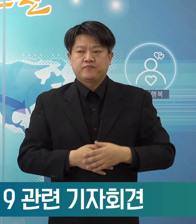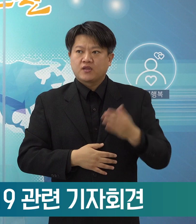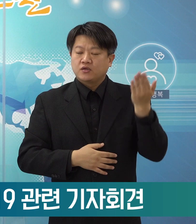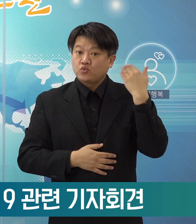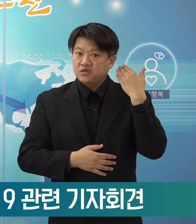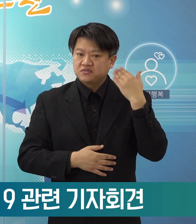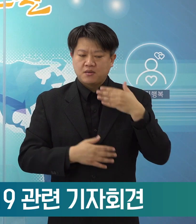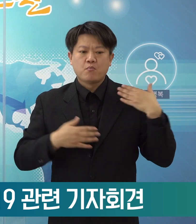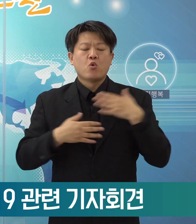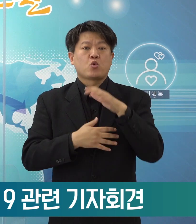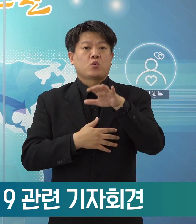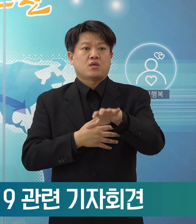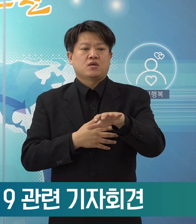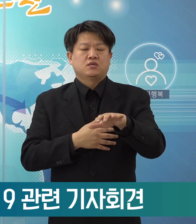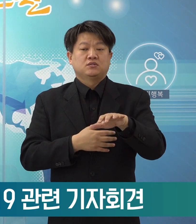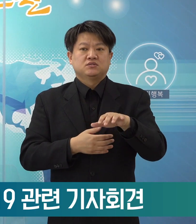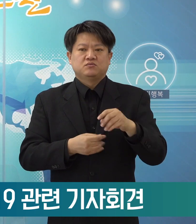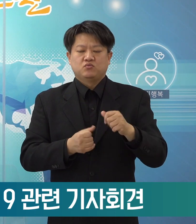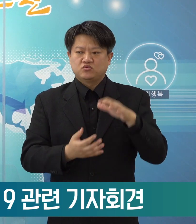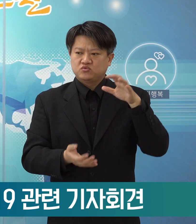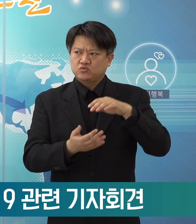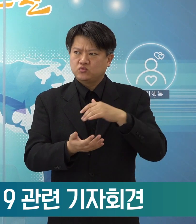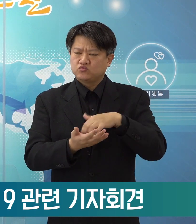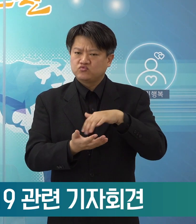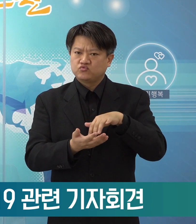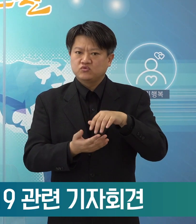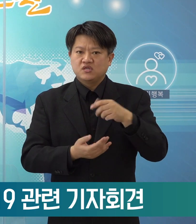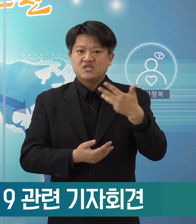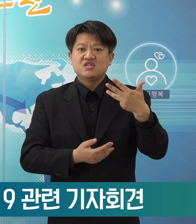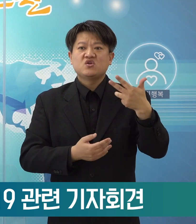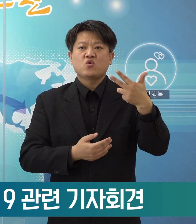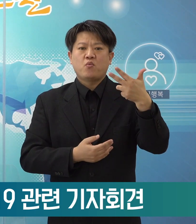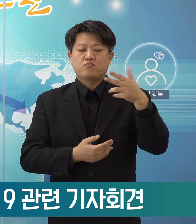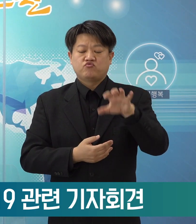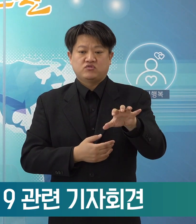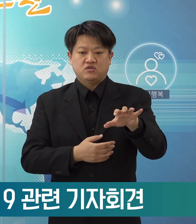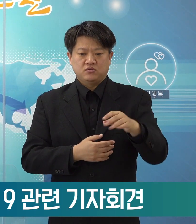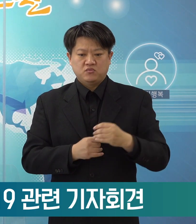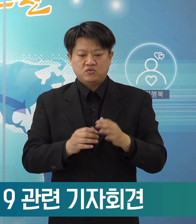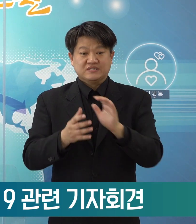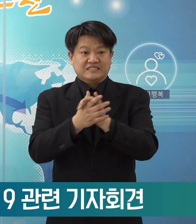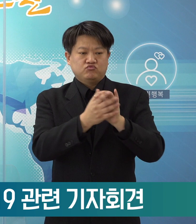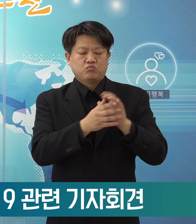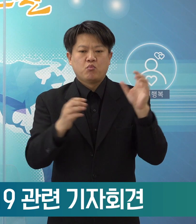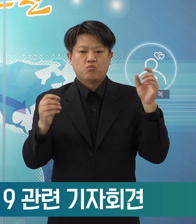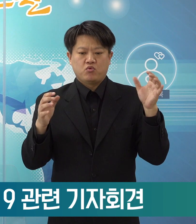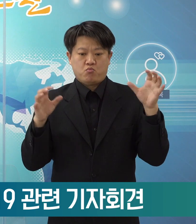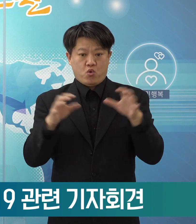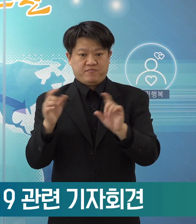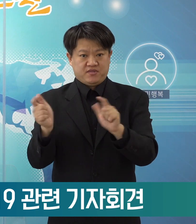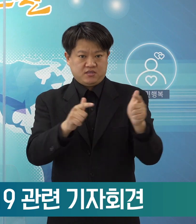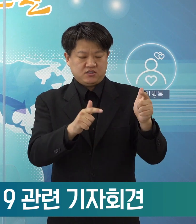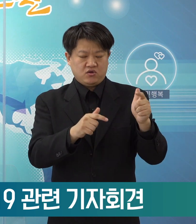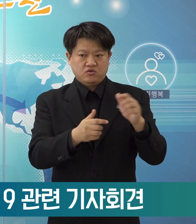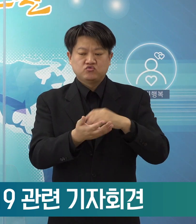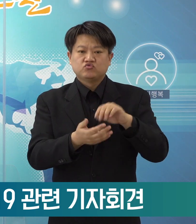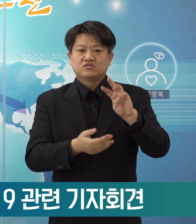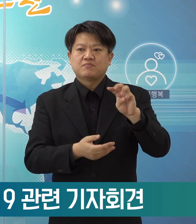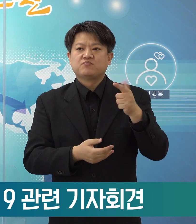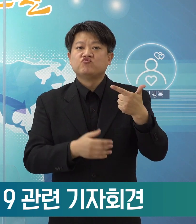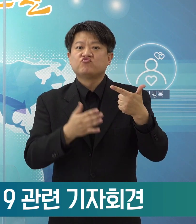최근에 목욕탕이 총 7군데에서 지인 모임이나 이런 것 등등으로 인해서 36명이